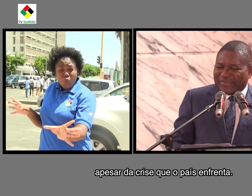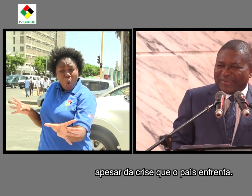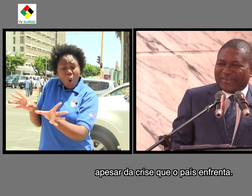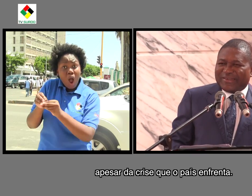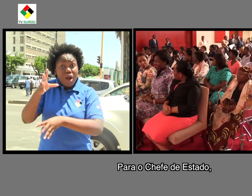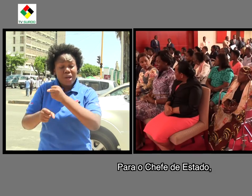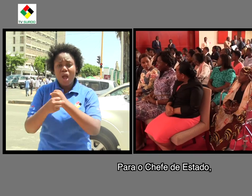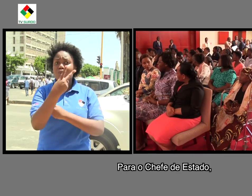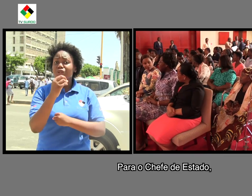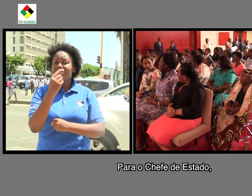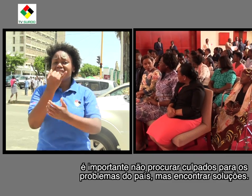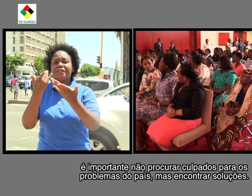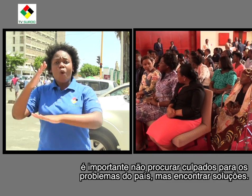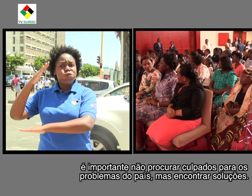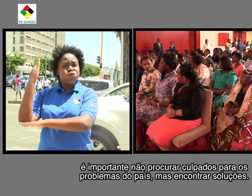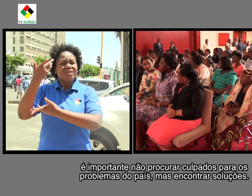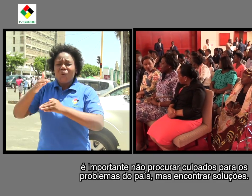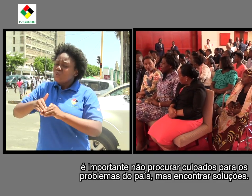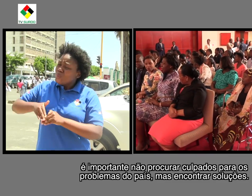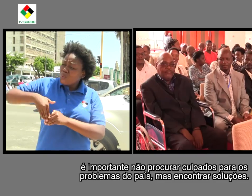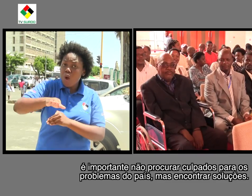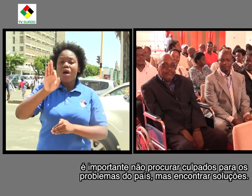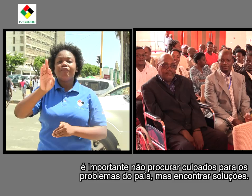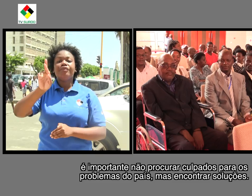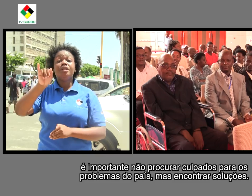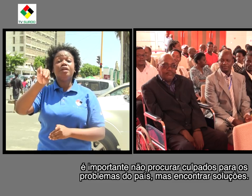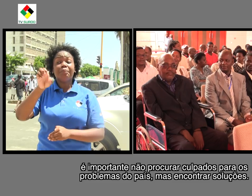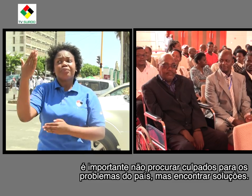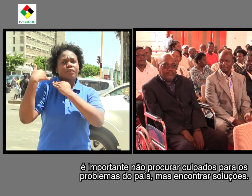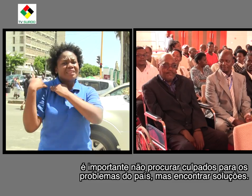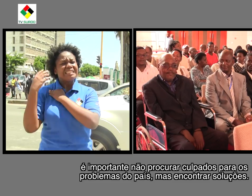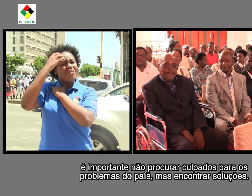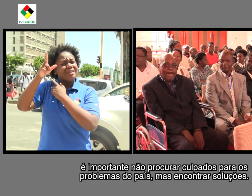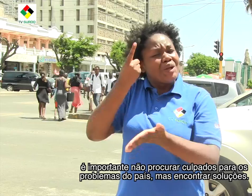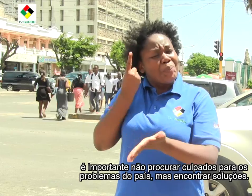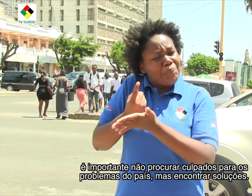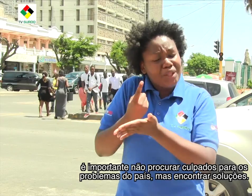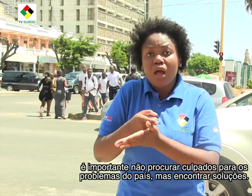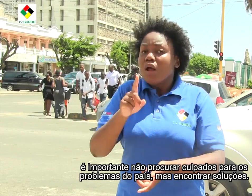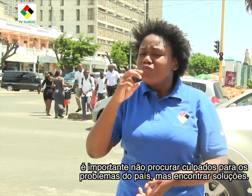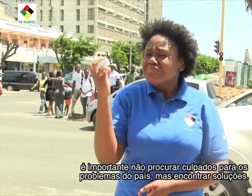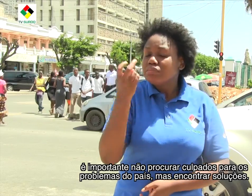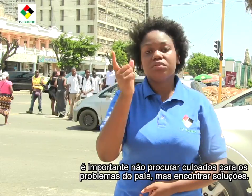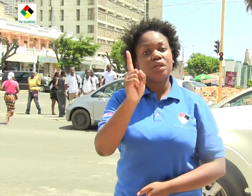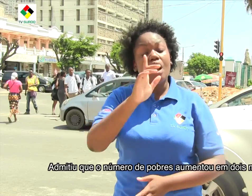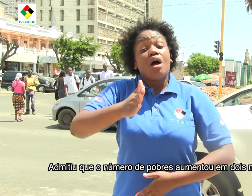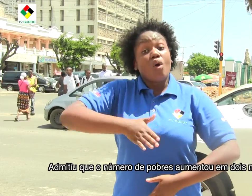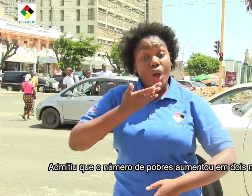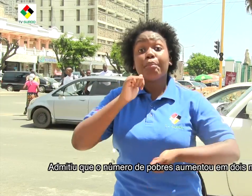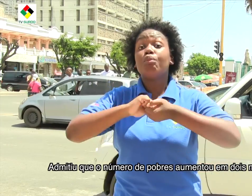enfrenta. Para o chefe de Estado, é importante não procurar culpados para os problemas do país, mas sim encontrar soluções. Demitiu que o número de